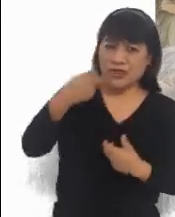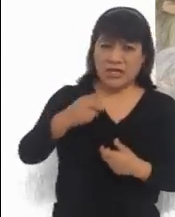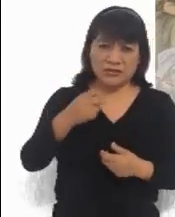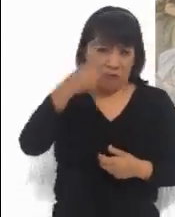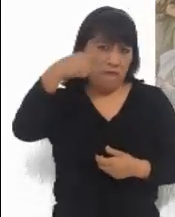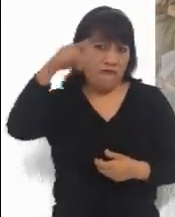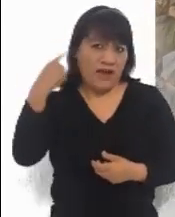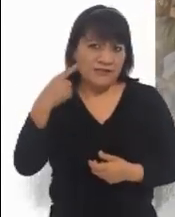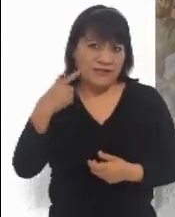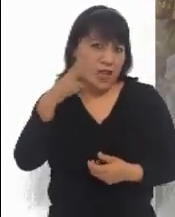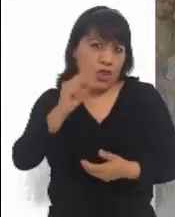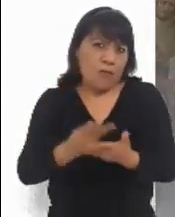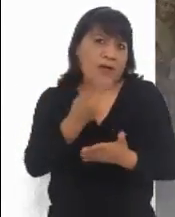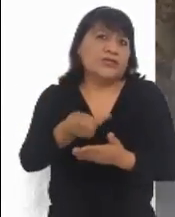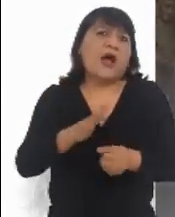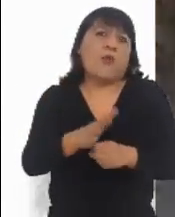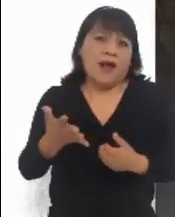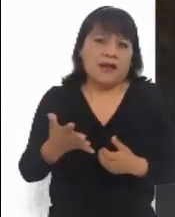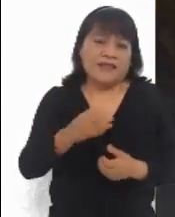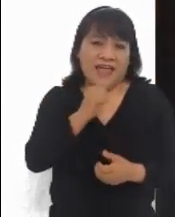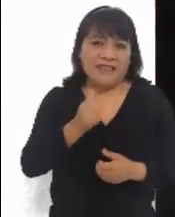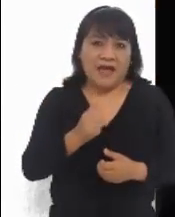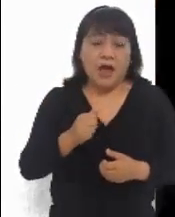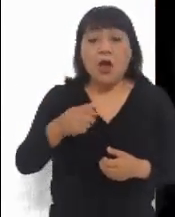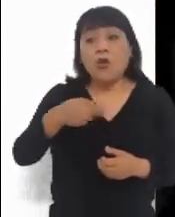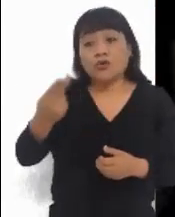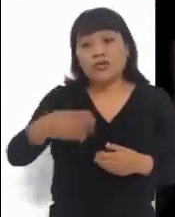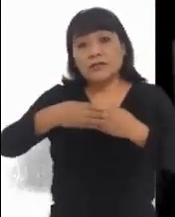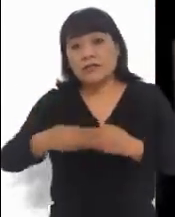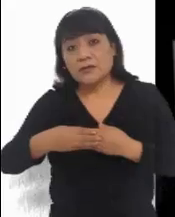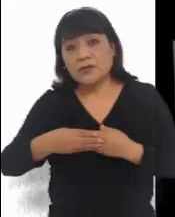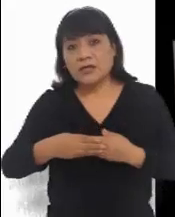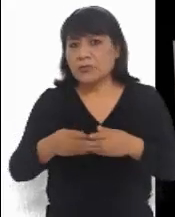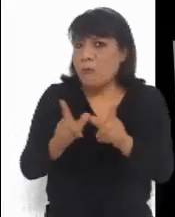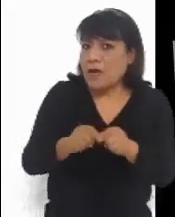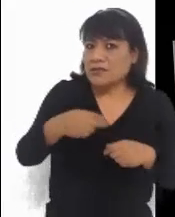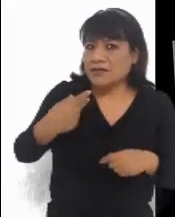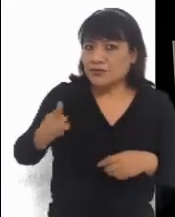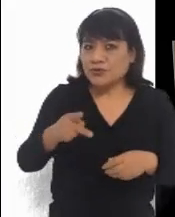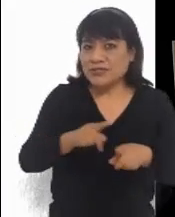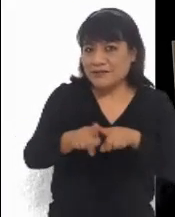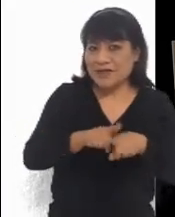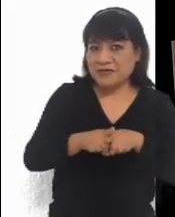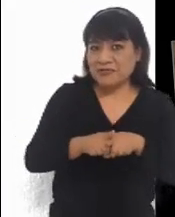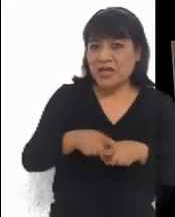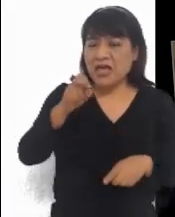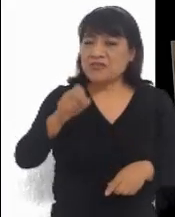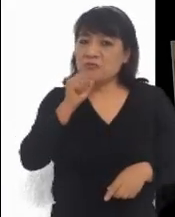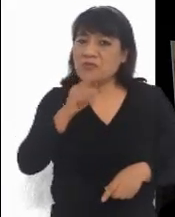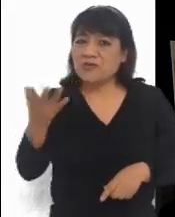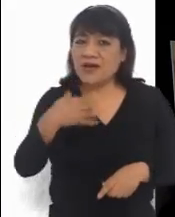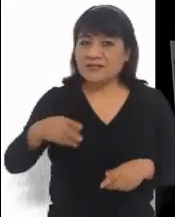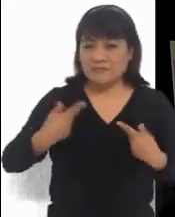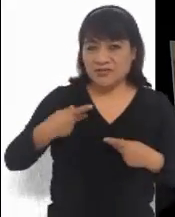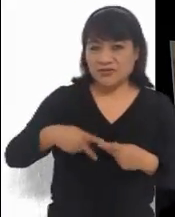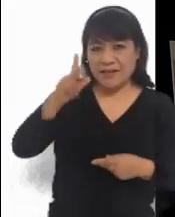Y si saludan tan solo a sus hermanos, ¿qué hacen de extraordinario? ¿No hacen eso mismo los paganos?